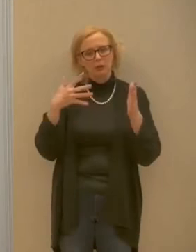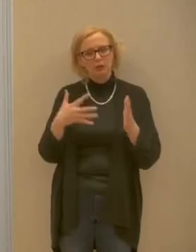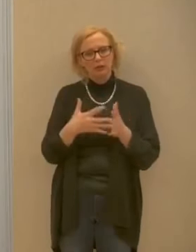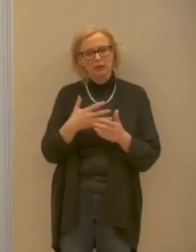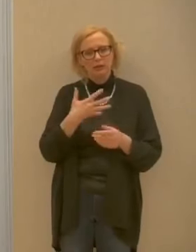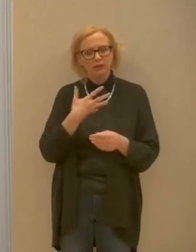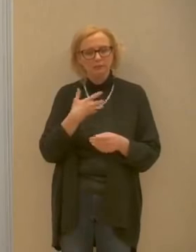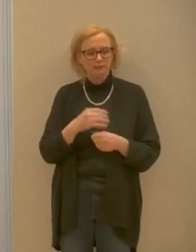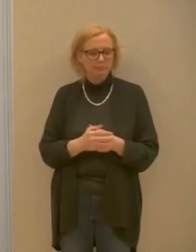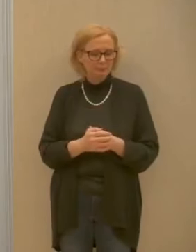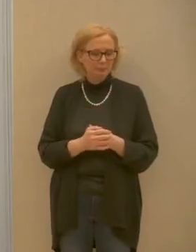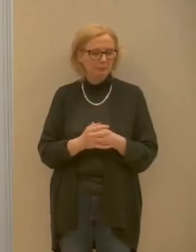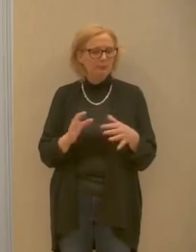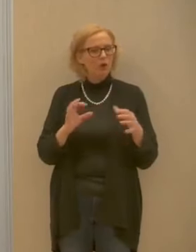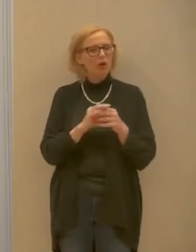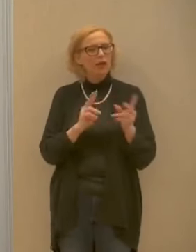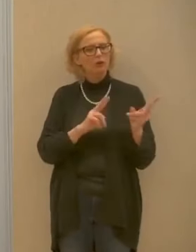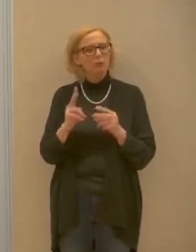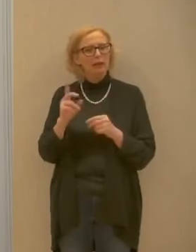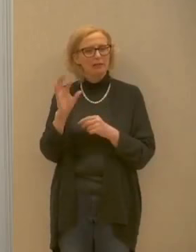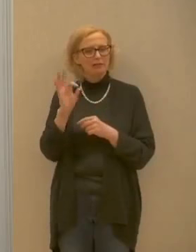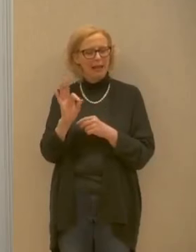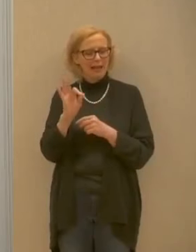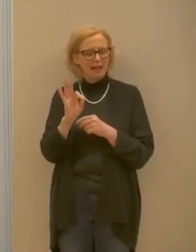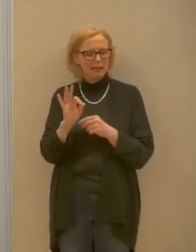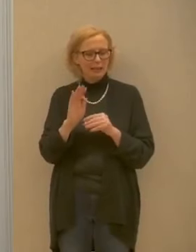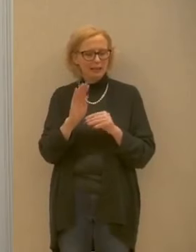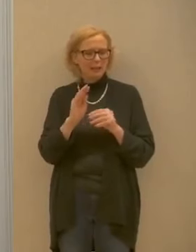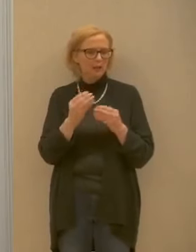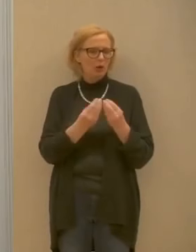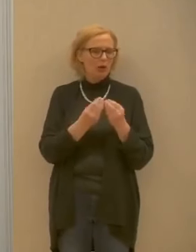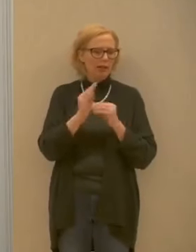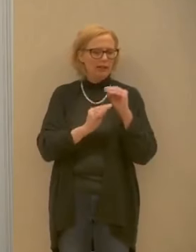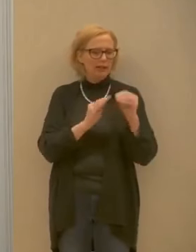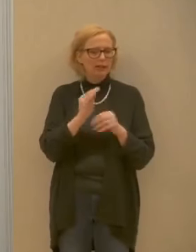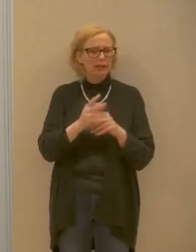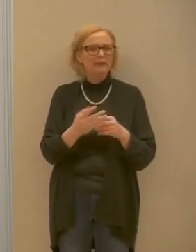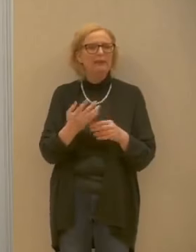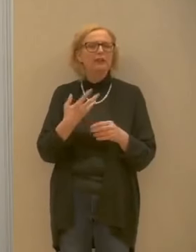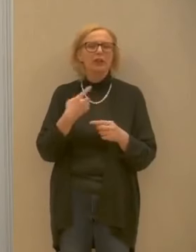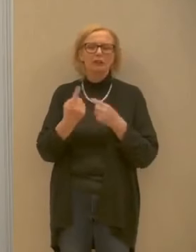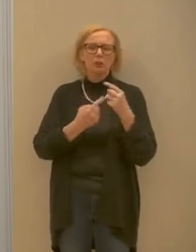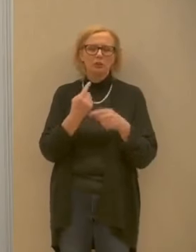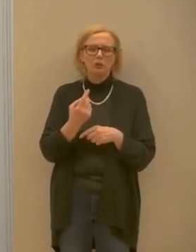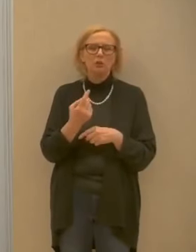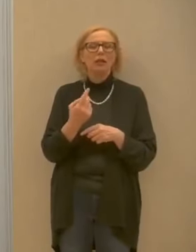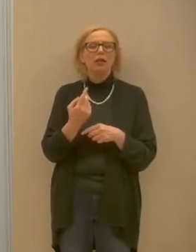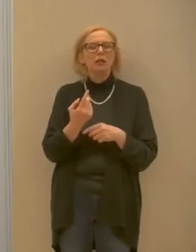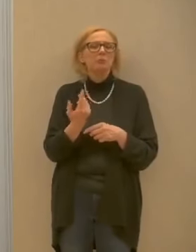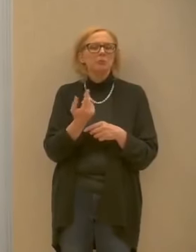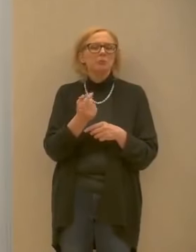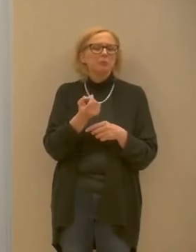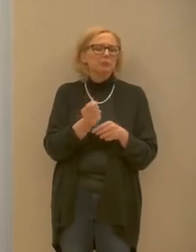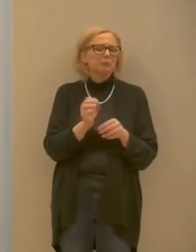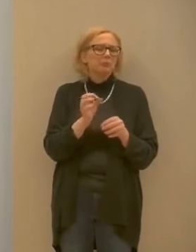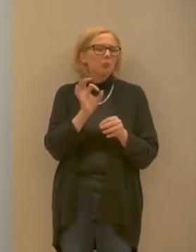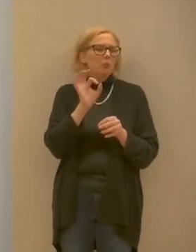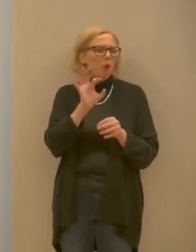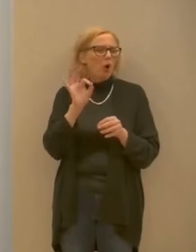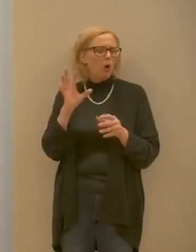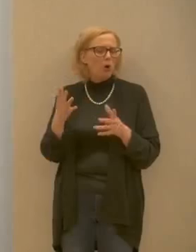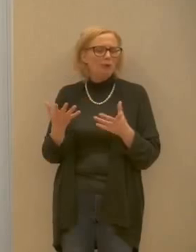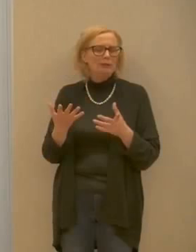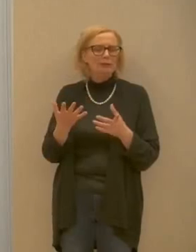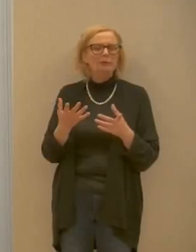collega vuole una precisazione dice la zona resta con pochi casi uno a Canal San Bovo è un dato che confermiamo è corretto